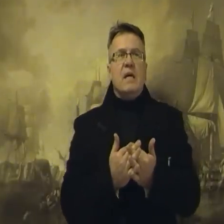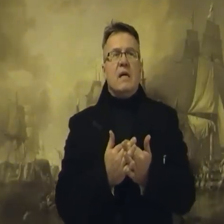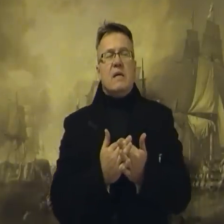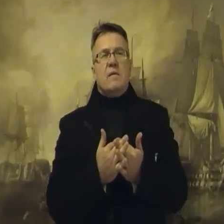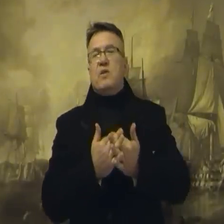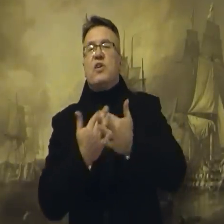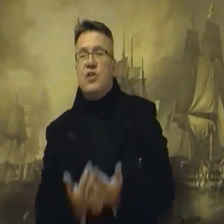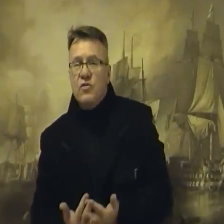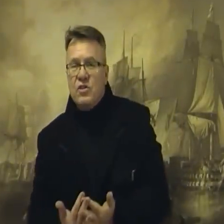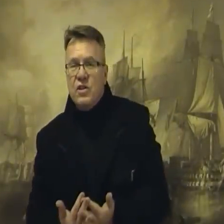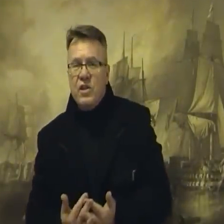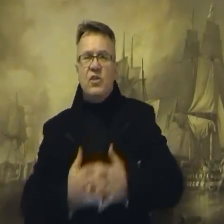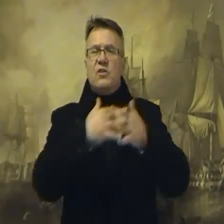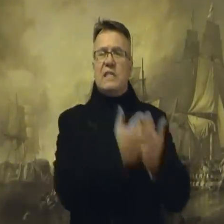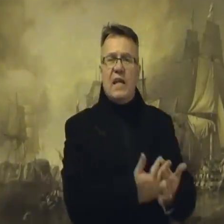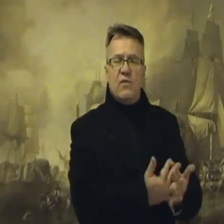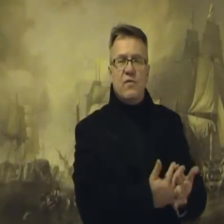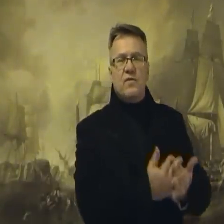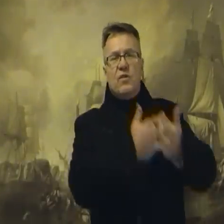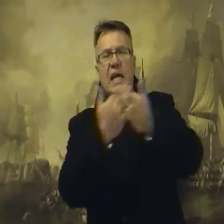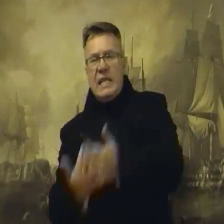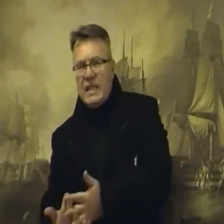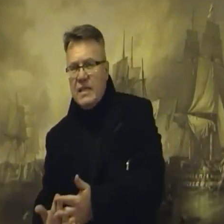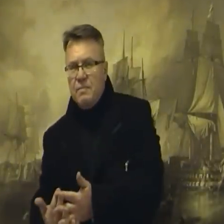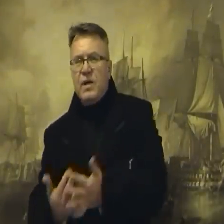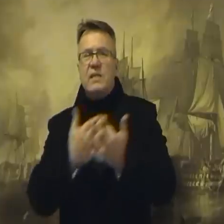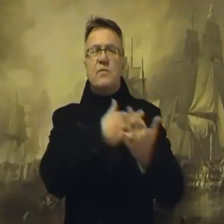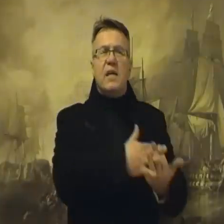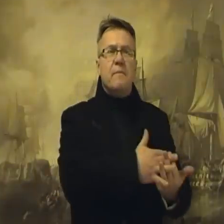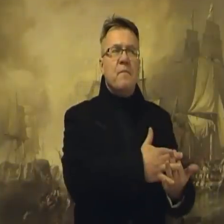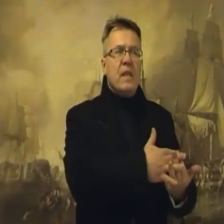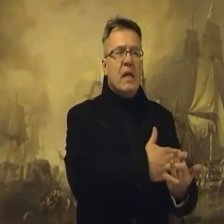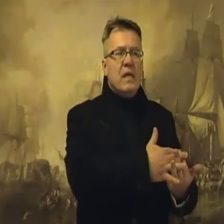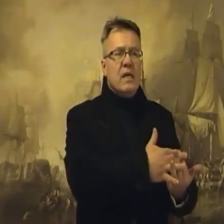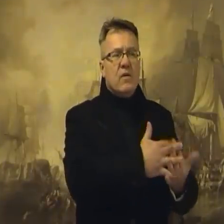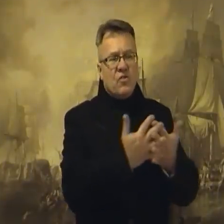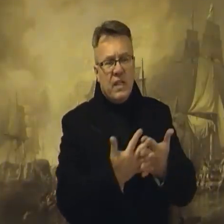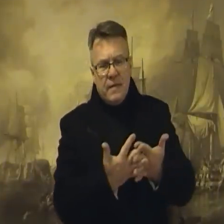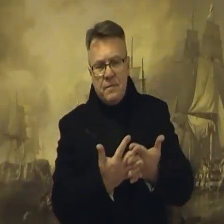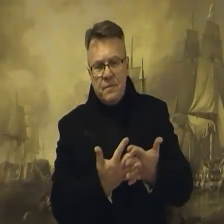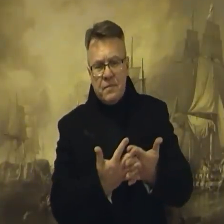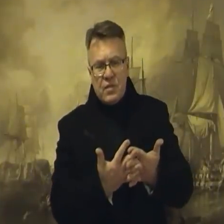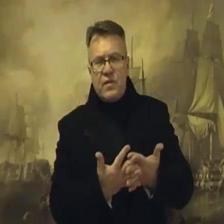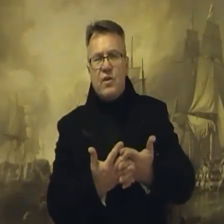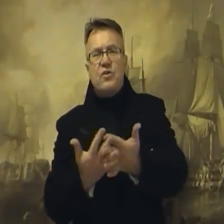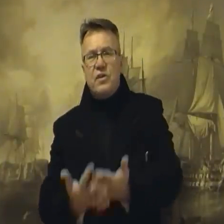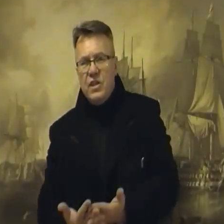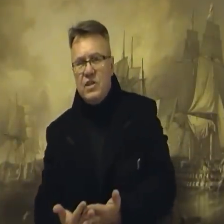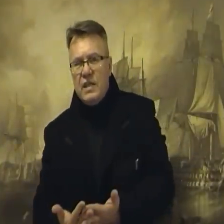pisze książki, jeździ do Stanów, do Kanady, pokazuje różne swoje osiągnięcia